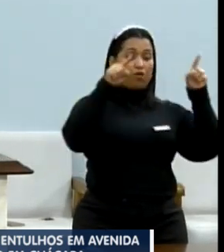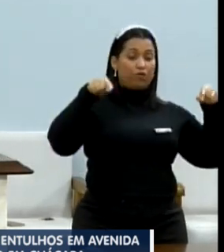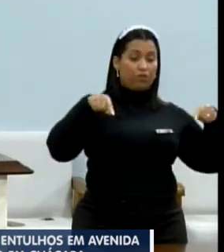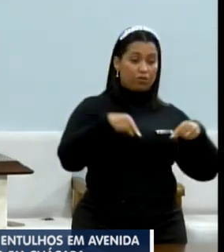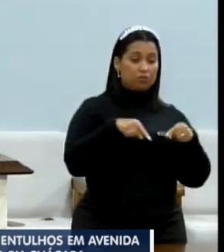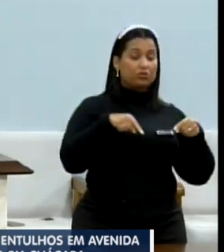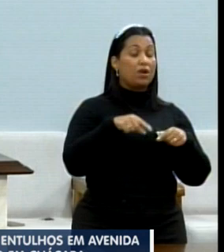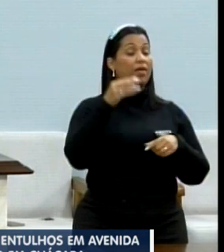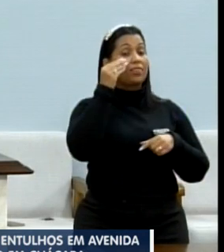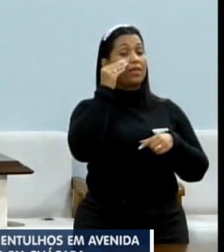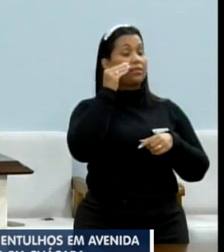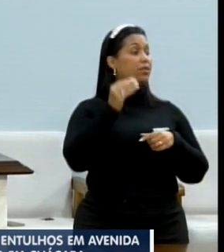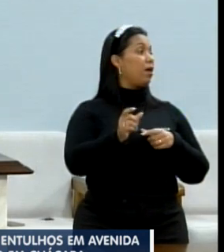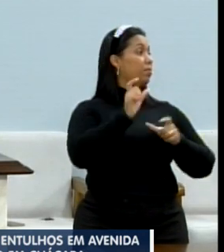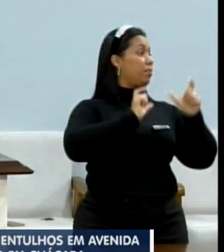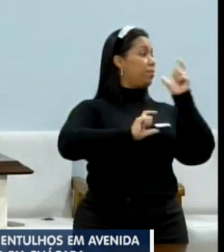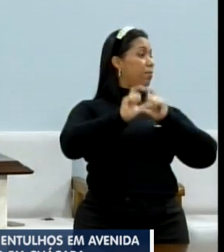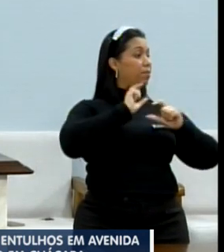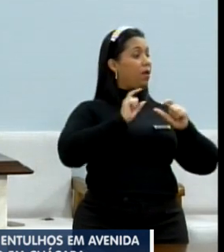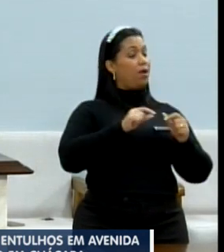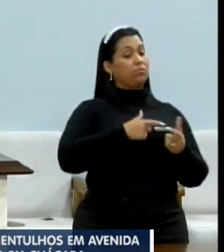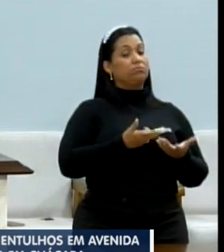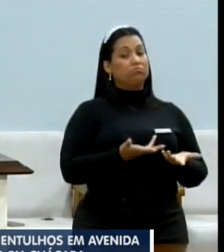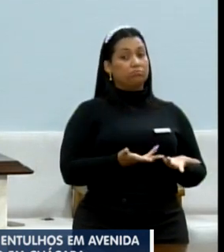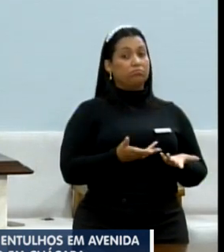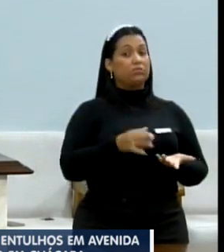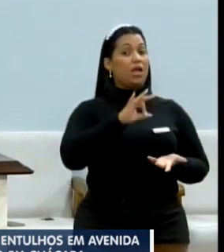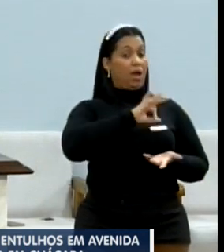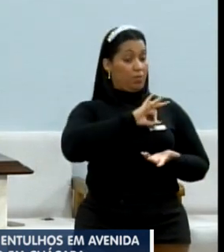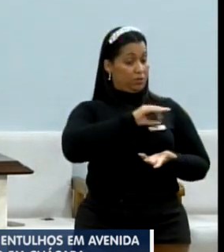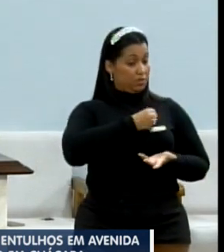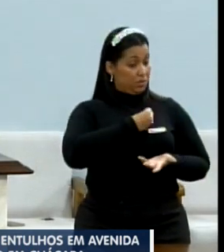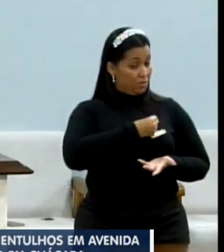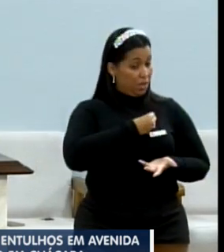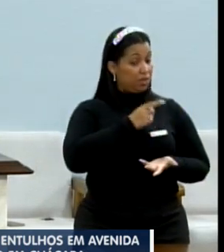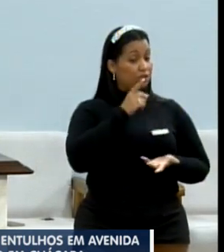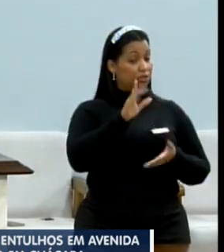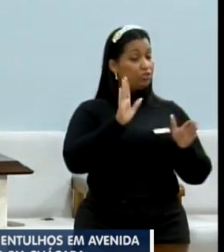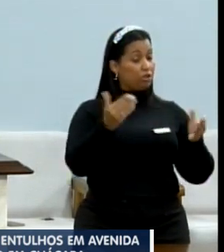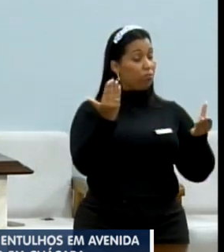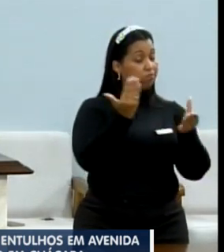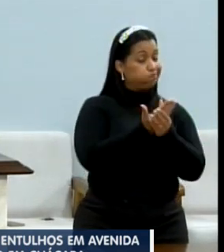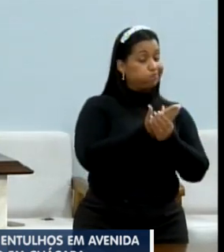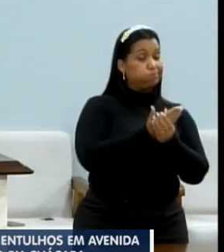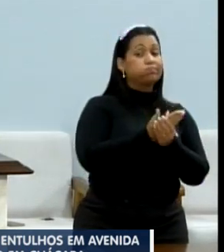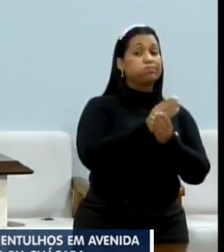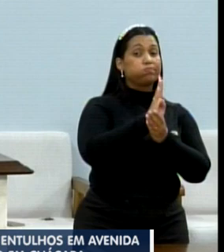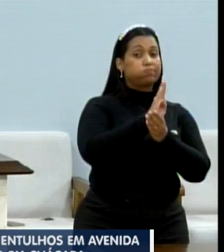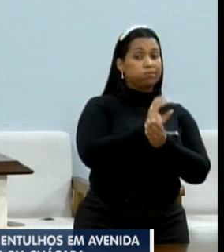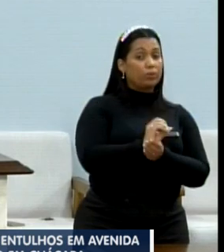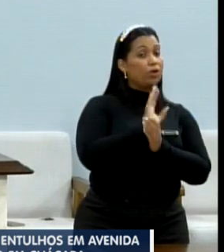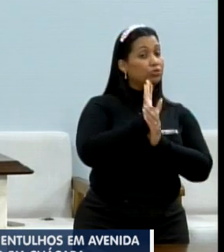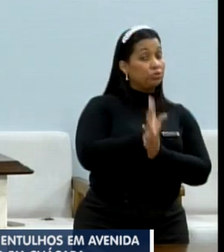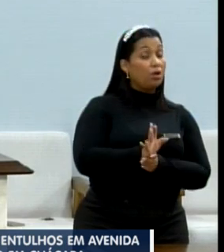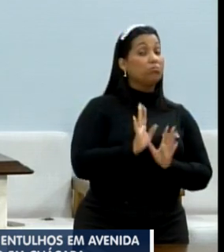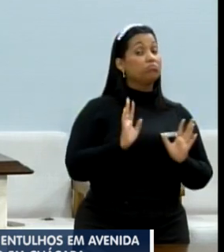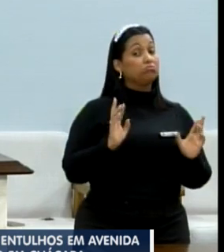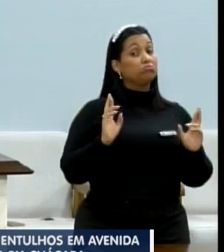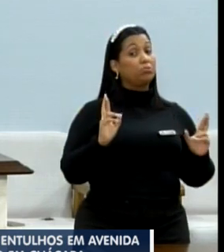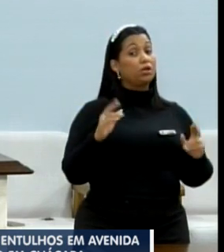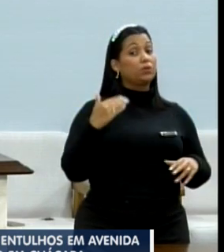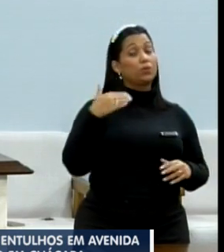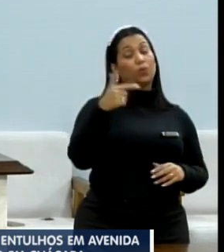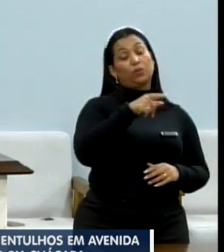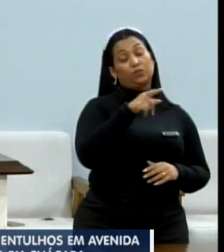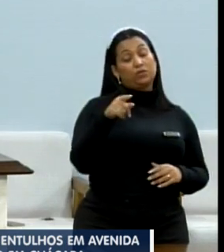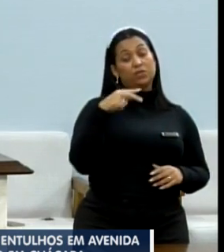tentar me criticar e me ameaçar. A polícia está aí, já está lá. E eu vou o cobrar para a população.